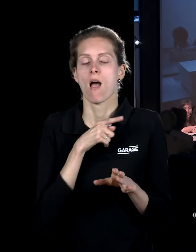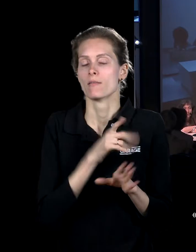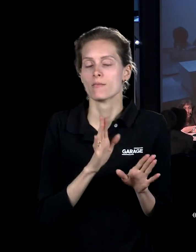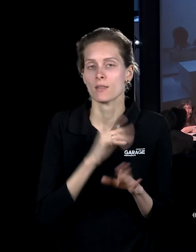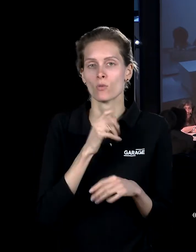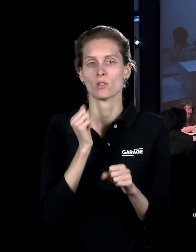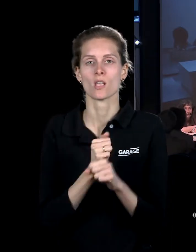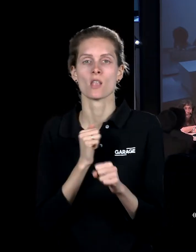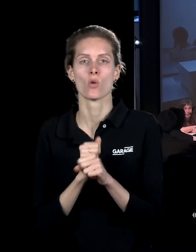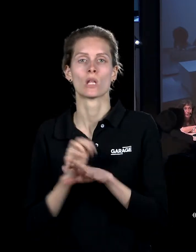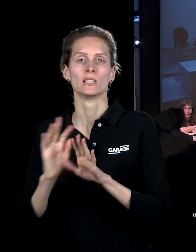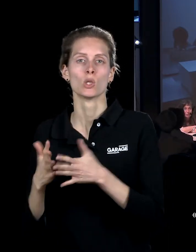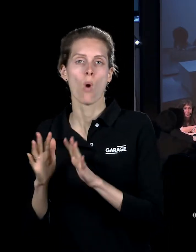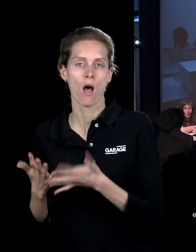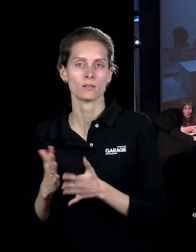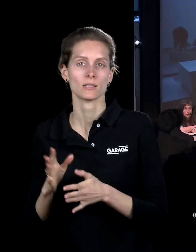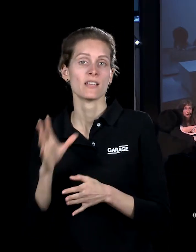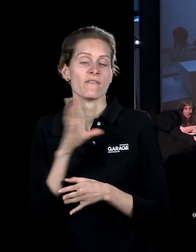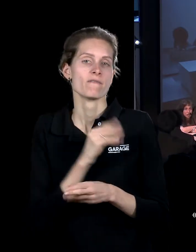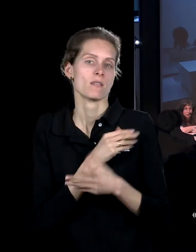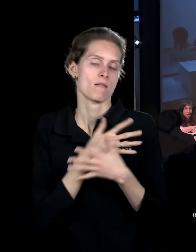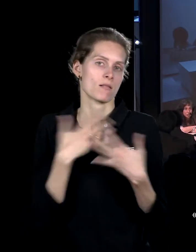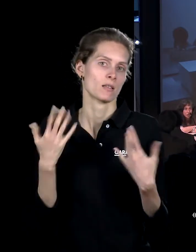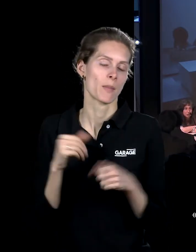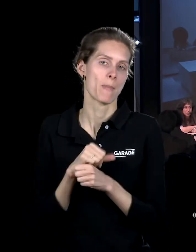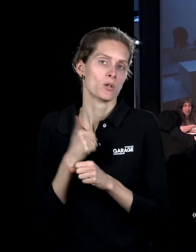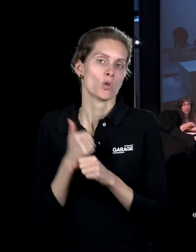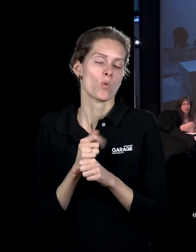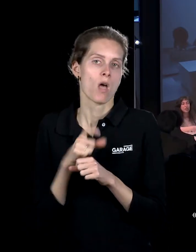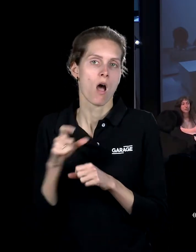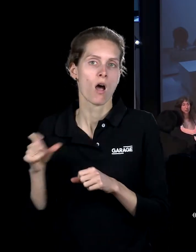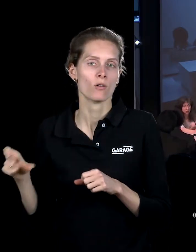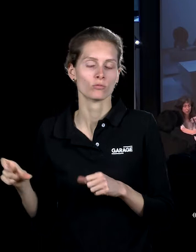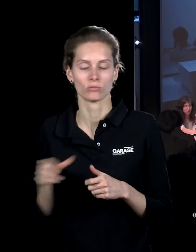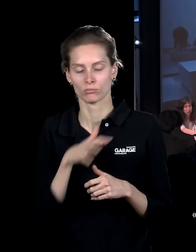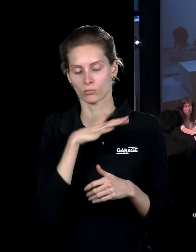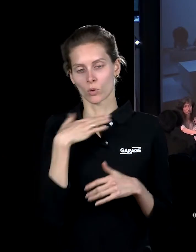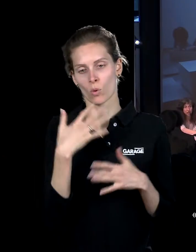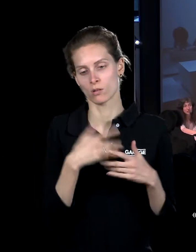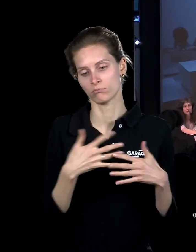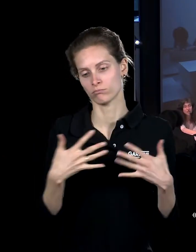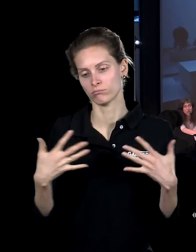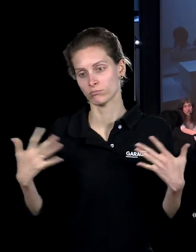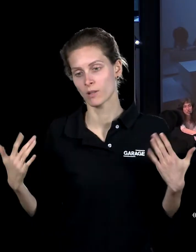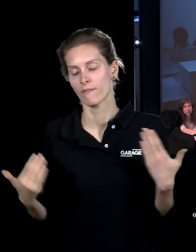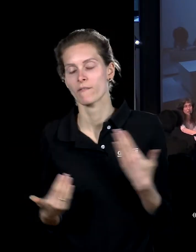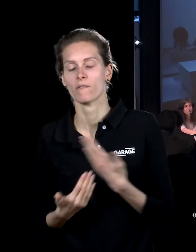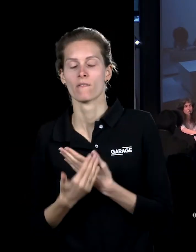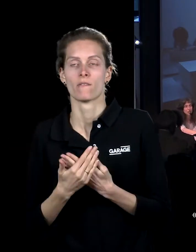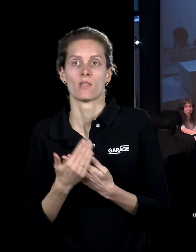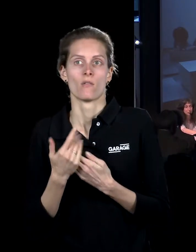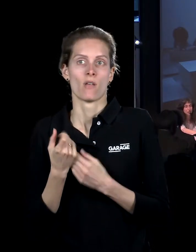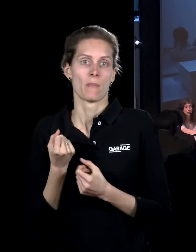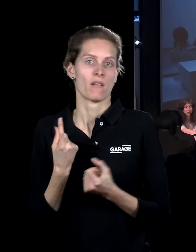то, соответственно, все персонажи самых его разных различных проектов, многолетних, вновь реактивизируются в